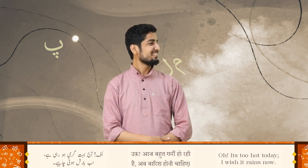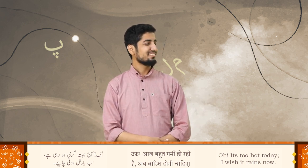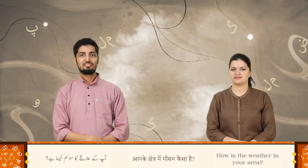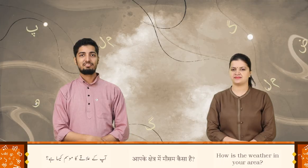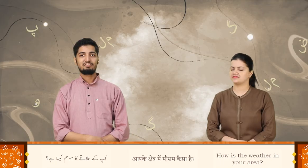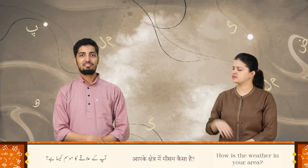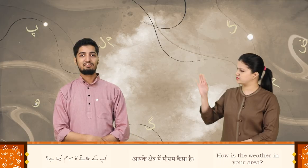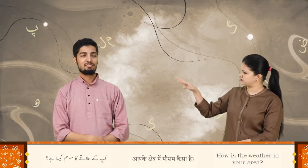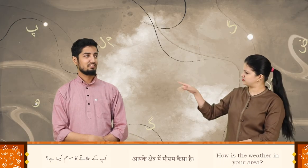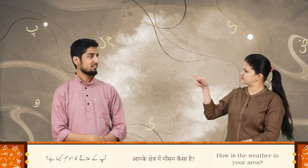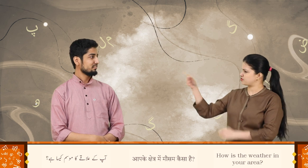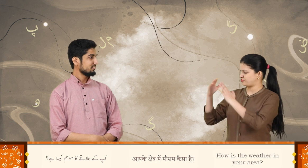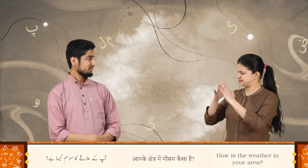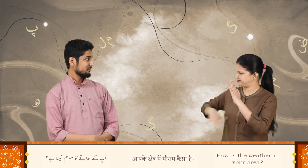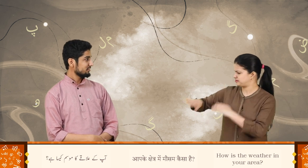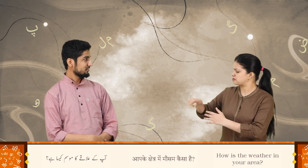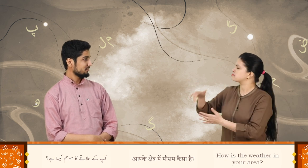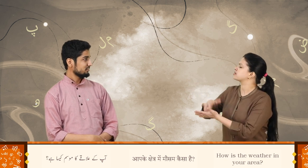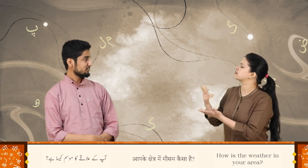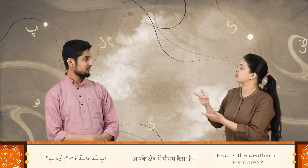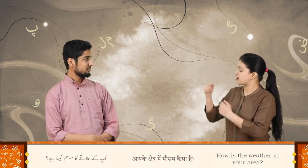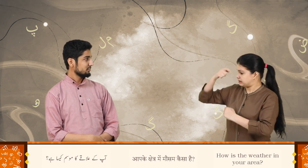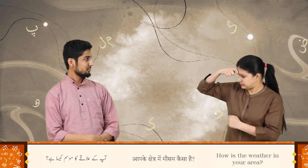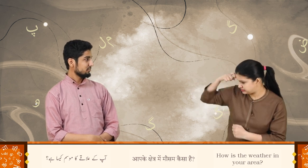آپ کے علاقے کا موسم کیسا ہے؟